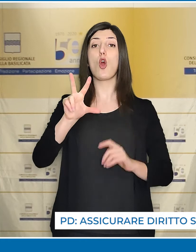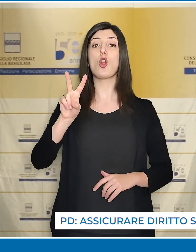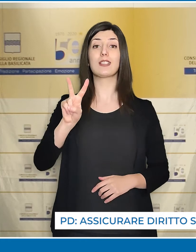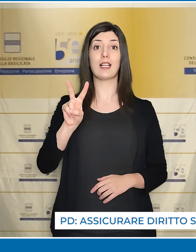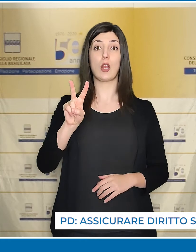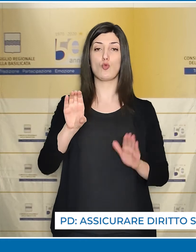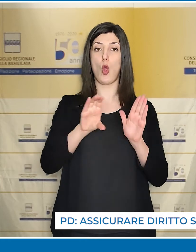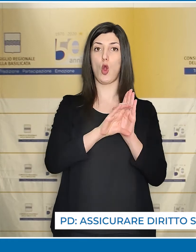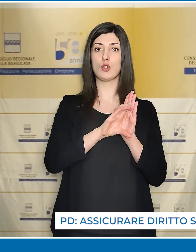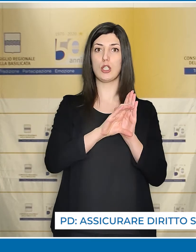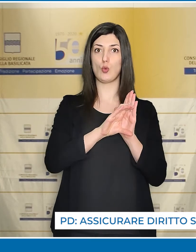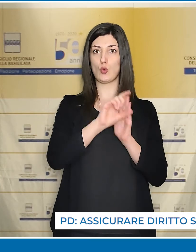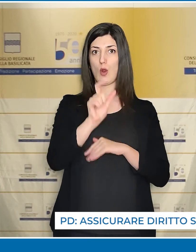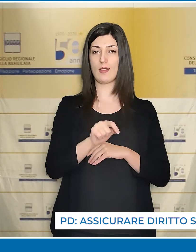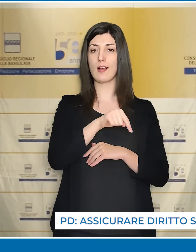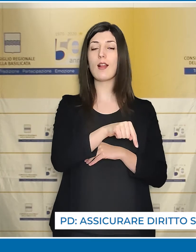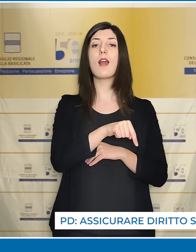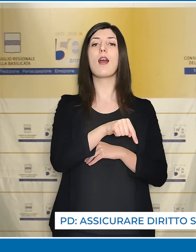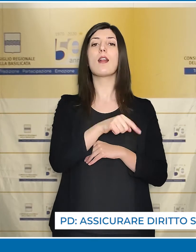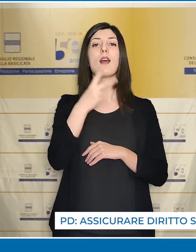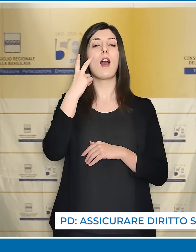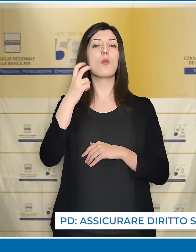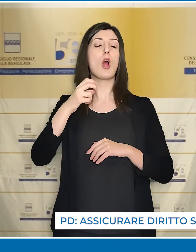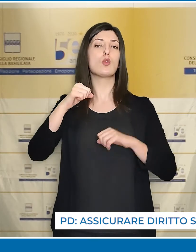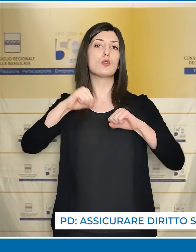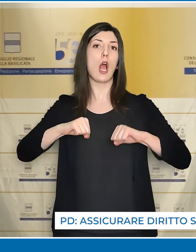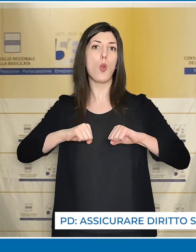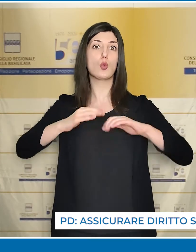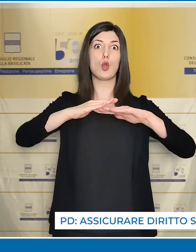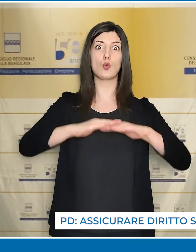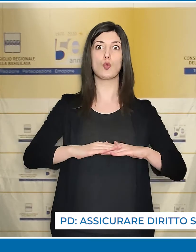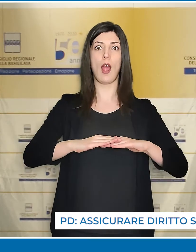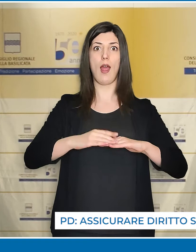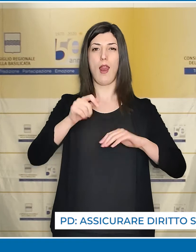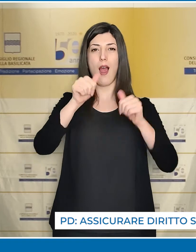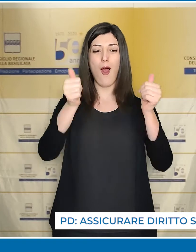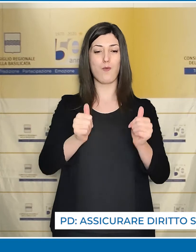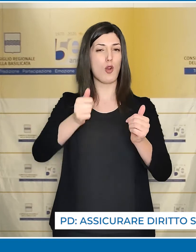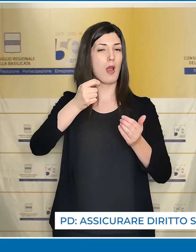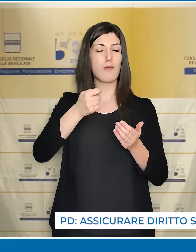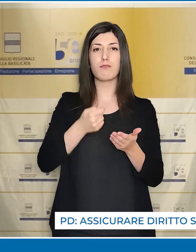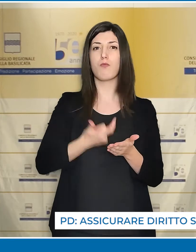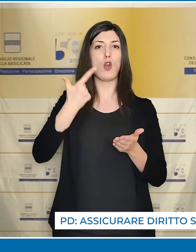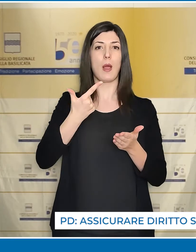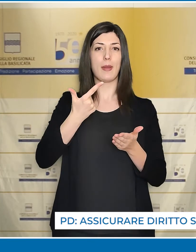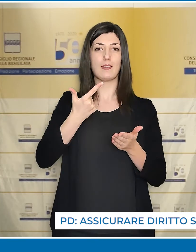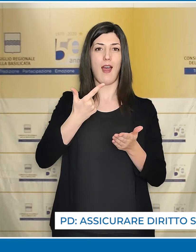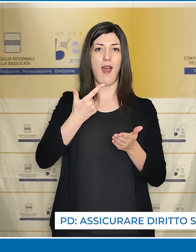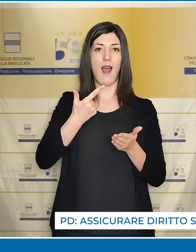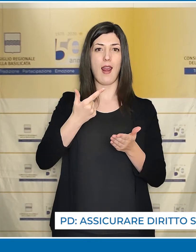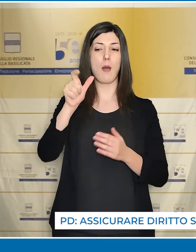riferimento l'articolo 32 della Costituzione che tutela la salute come